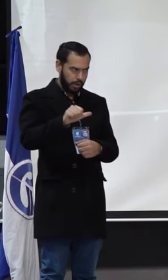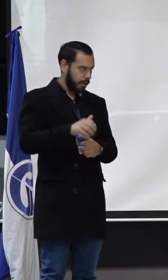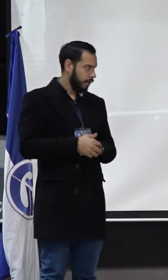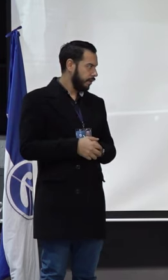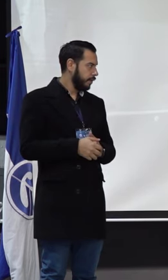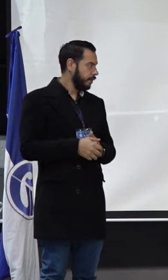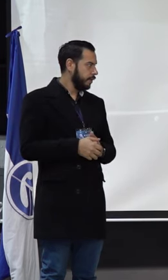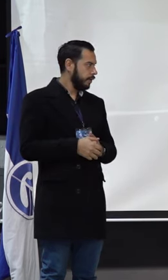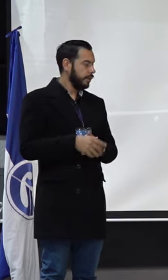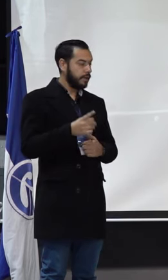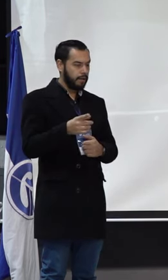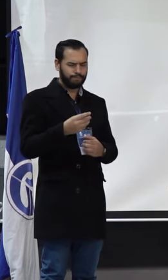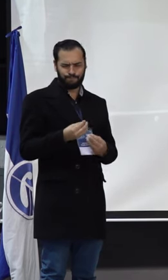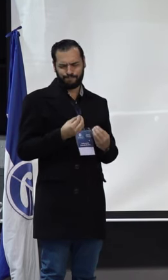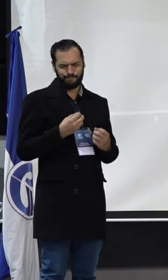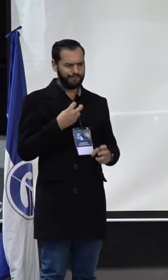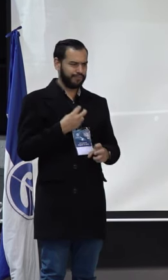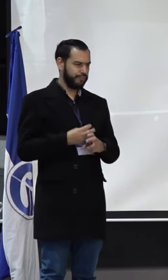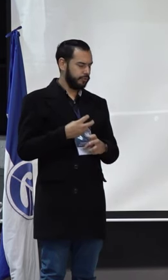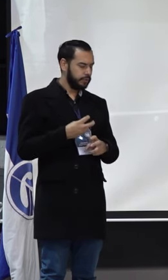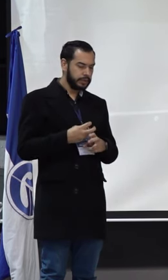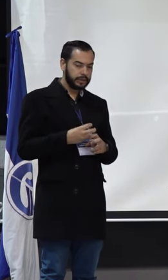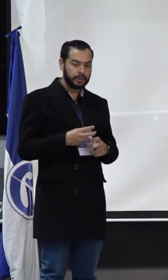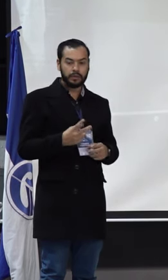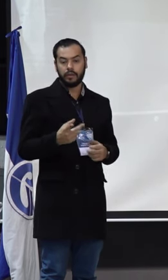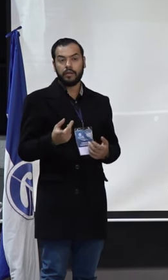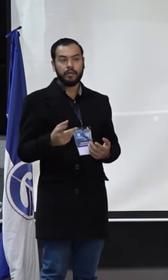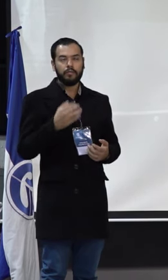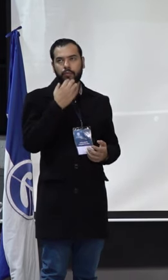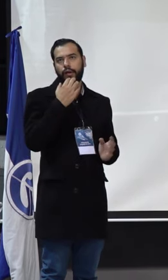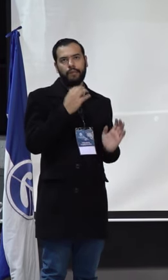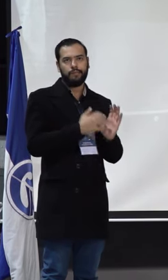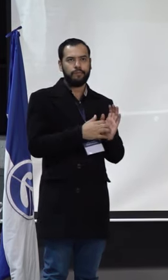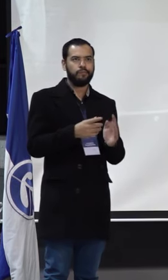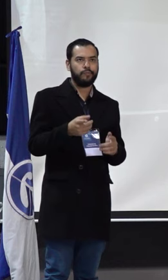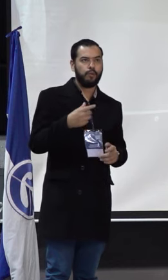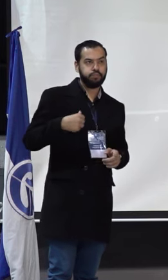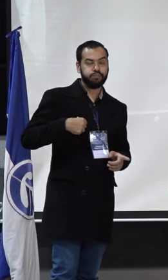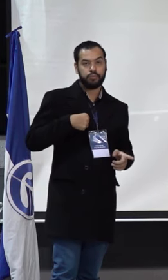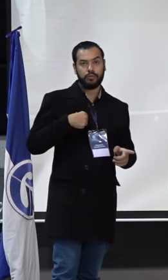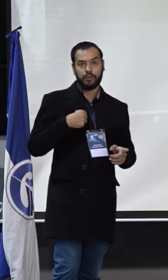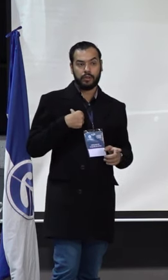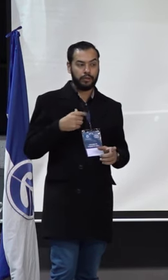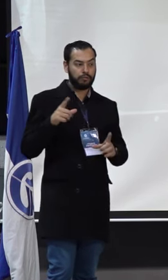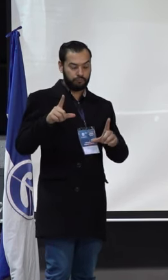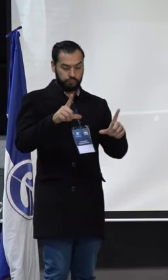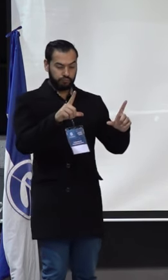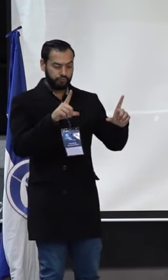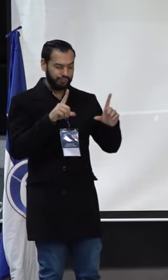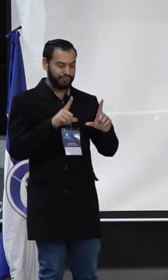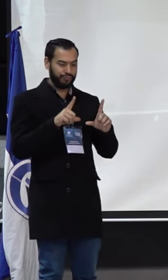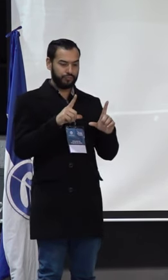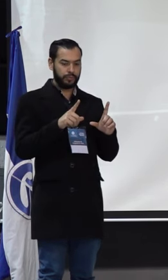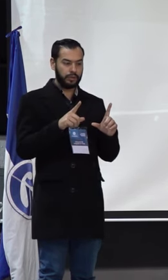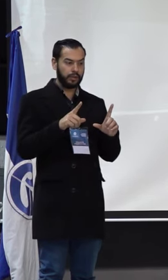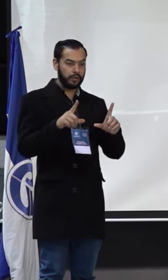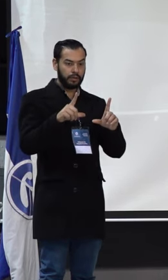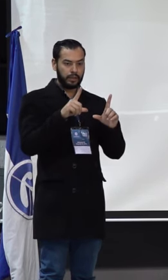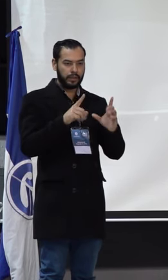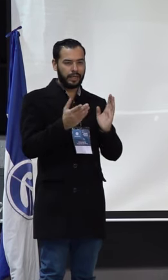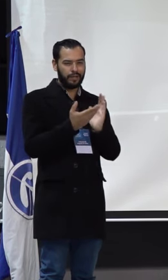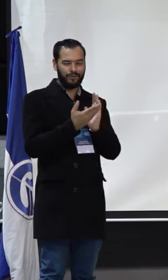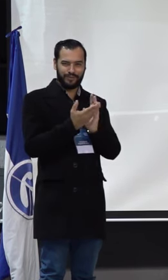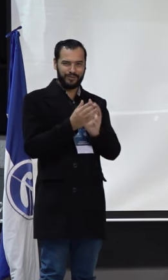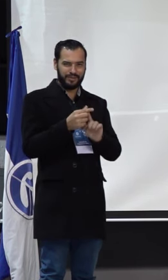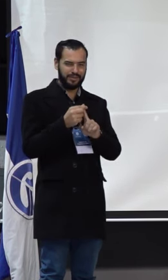es muy complejo saber que, por ejemplo, teniendo una licenciatura como la licenciatura en educación